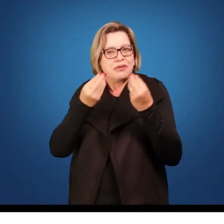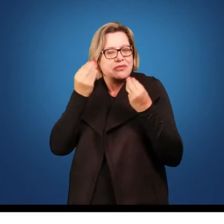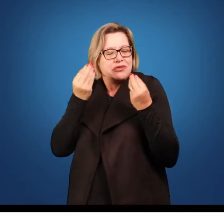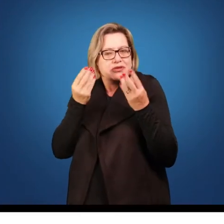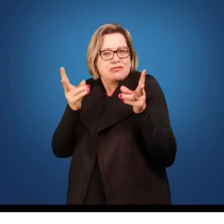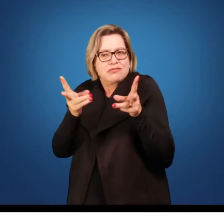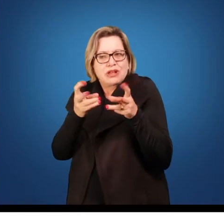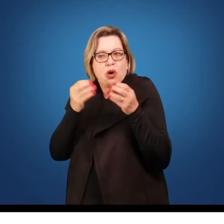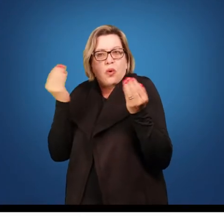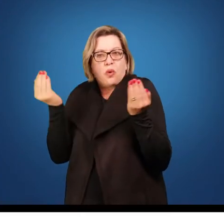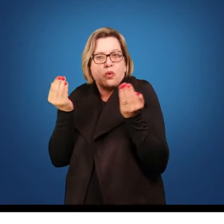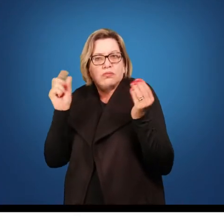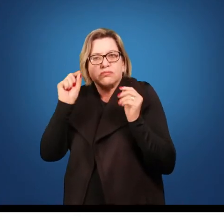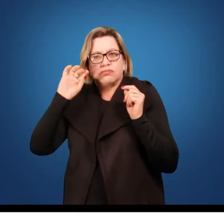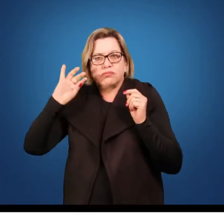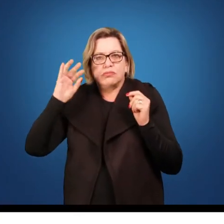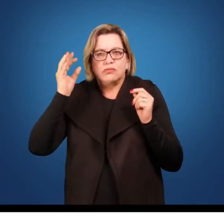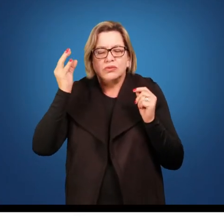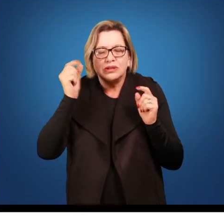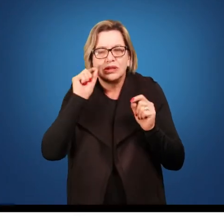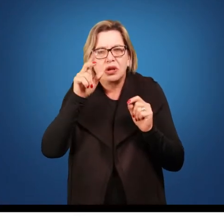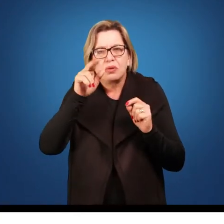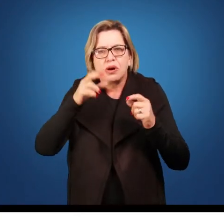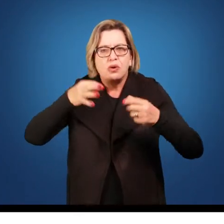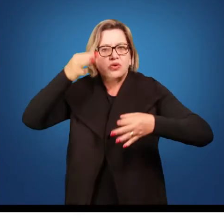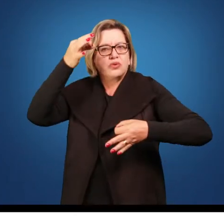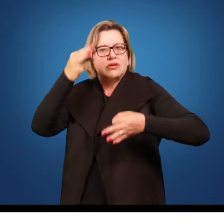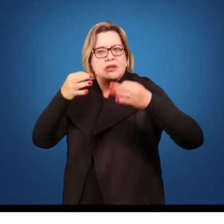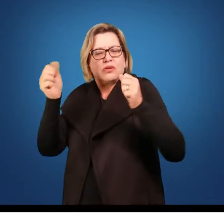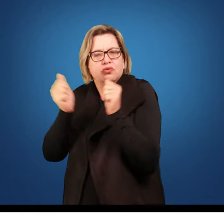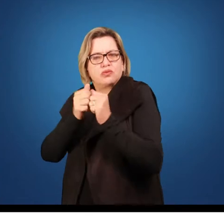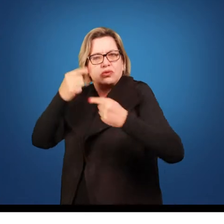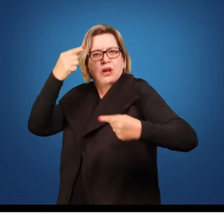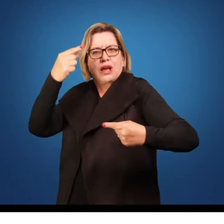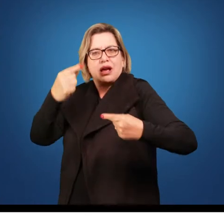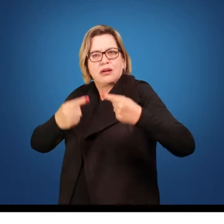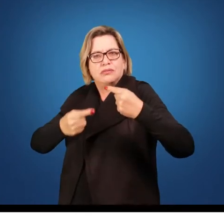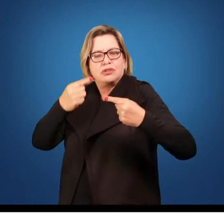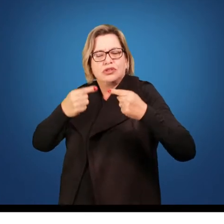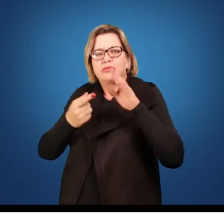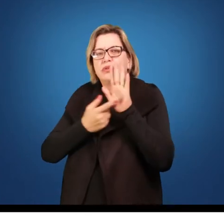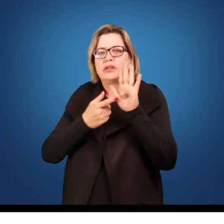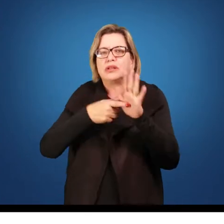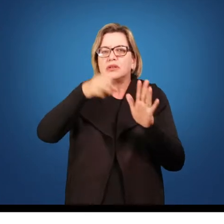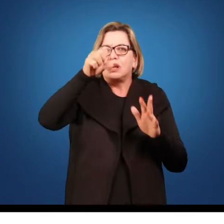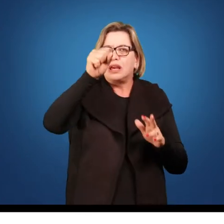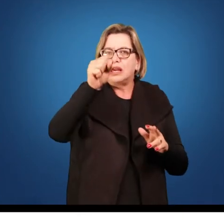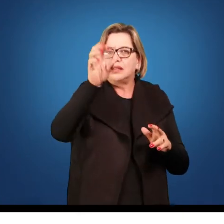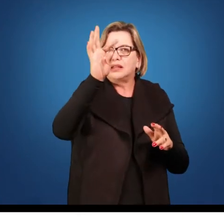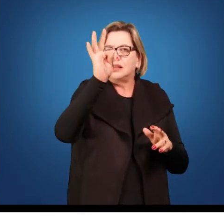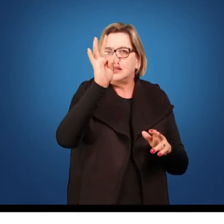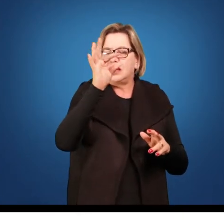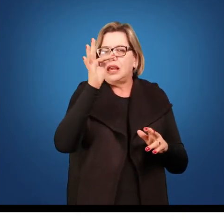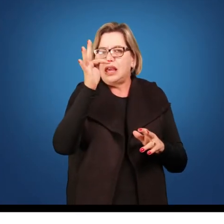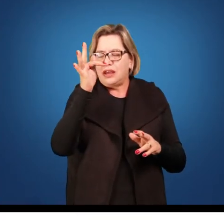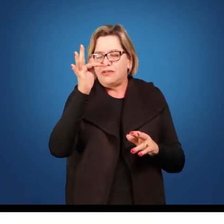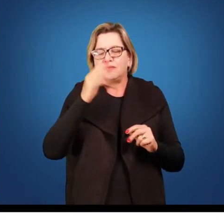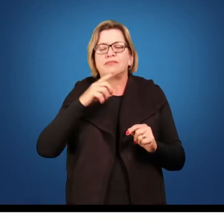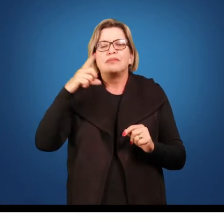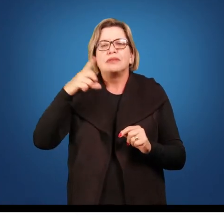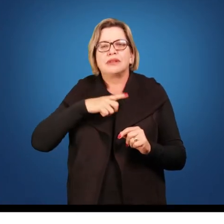política ou também a politização do judiciário, com destaque muito grande para o STF. O professor Marcos Nobre da Unicamp